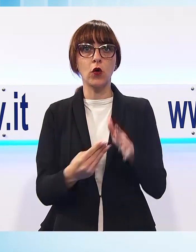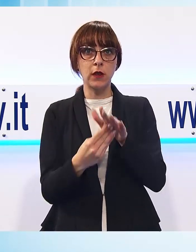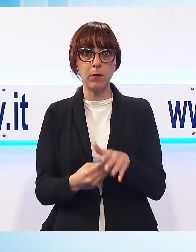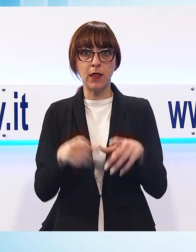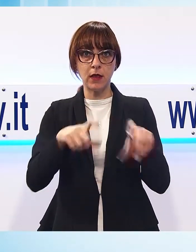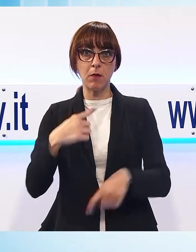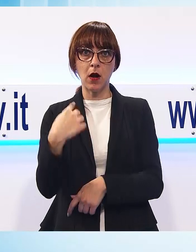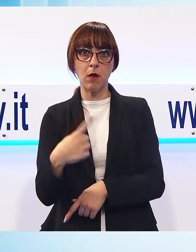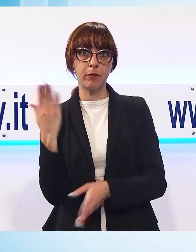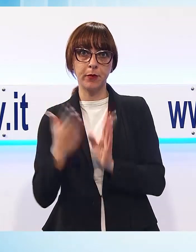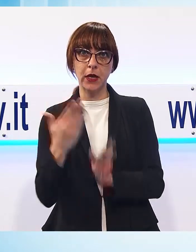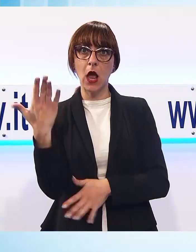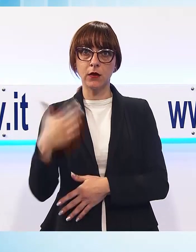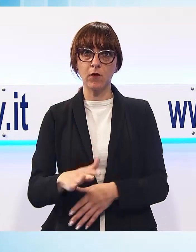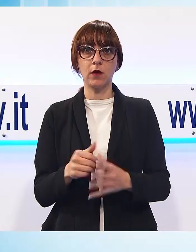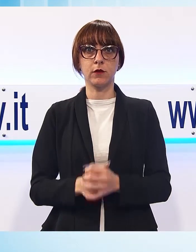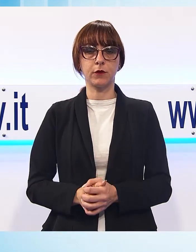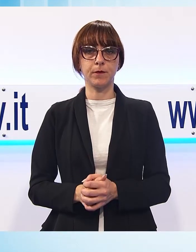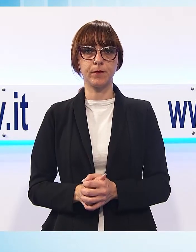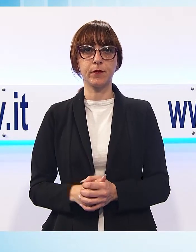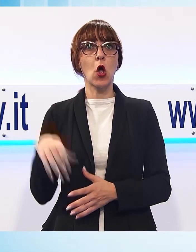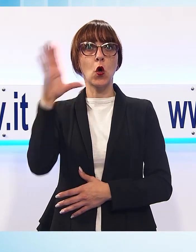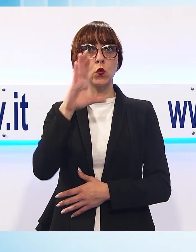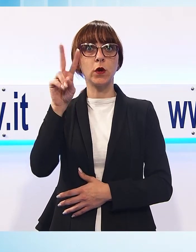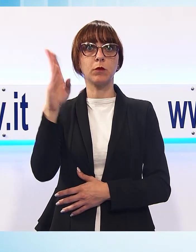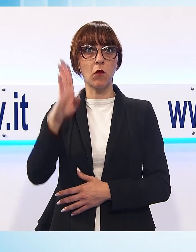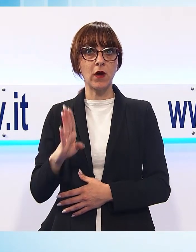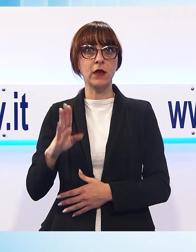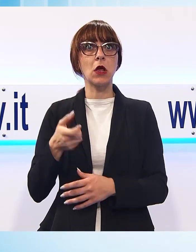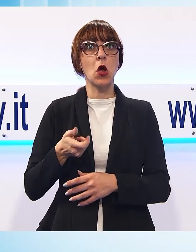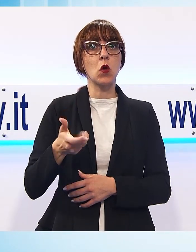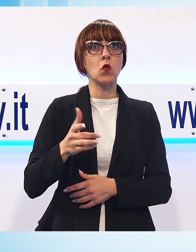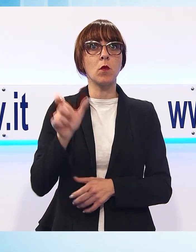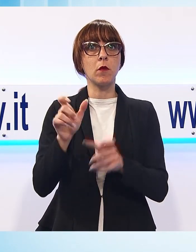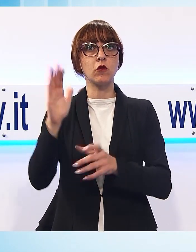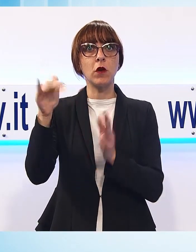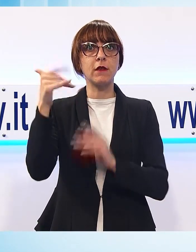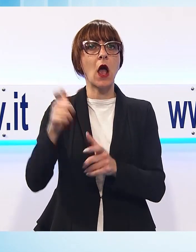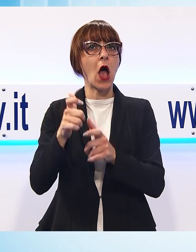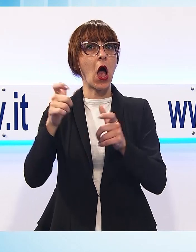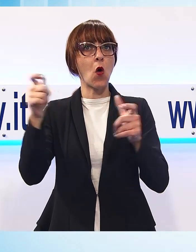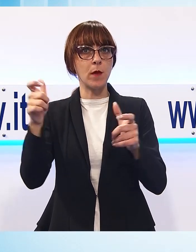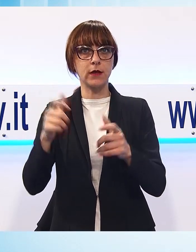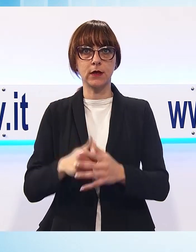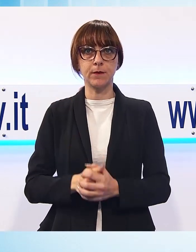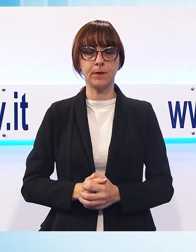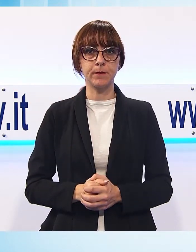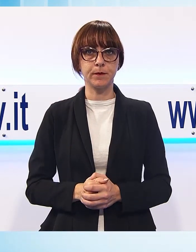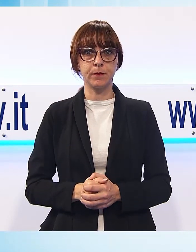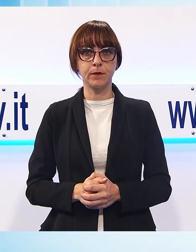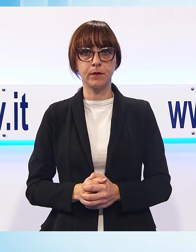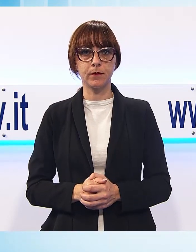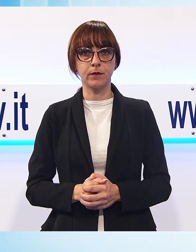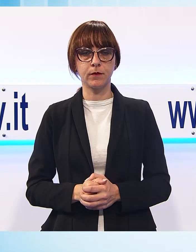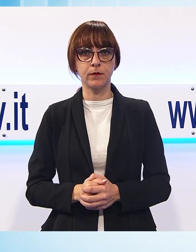Versilia, primo bilancio della stagione che comunque non è all'altezza degli anni precedenti. Due nuovi cancelli